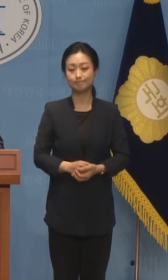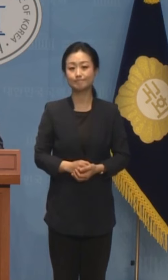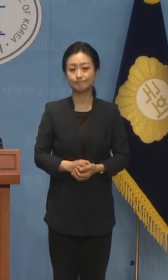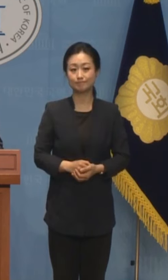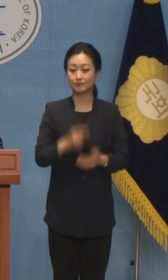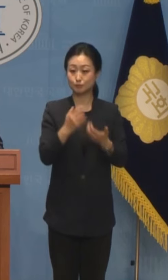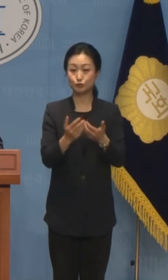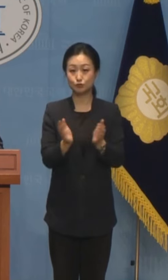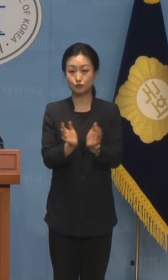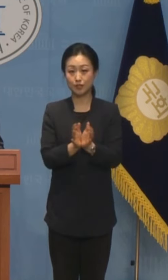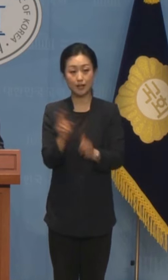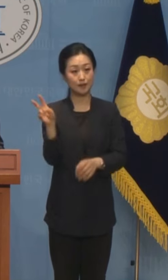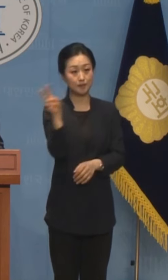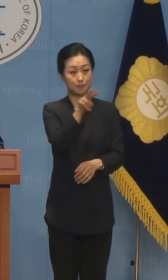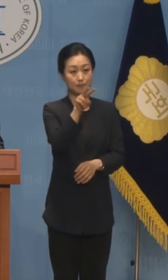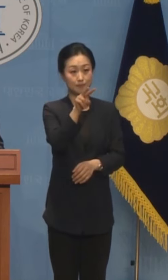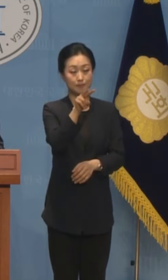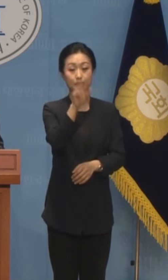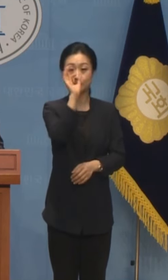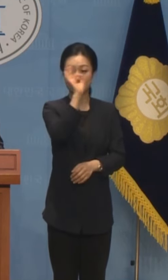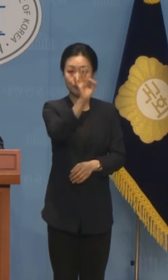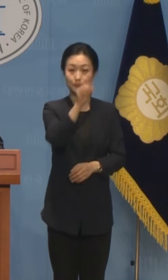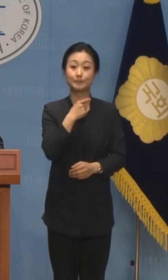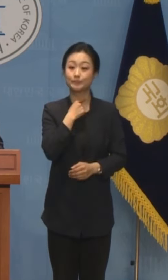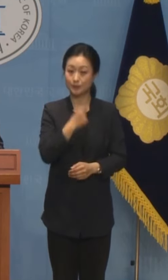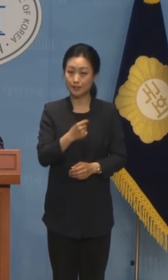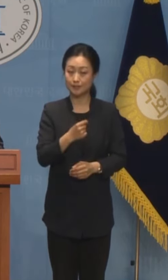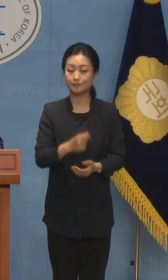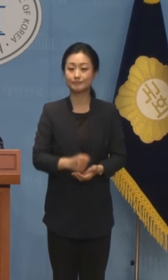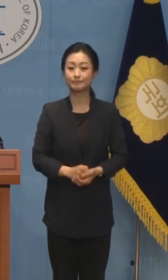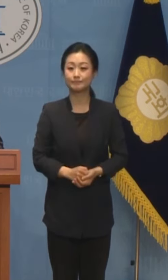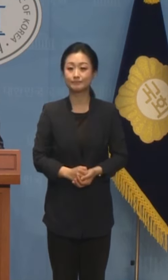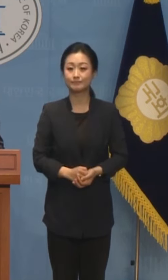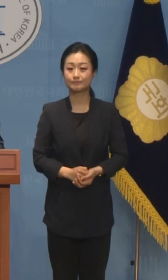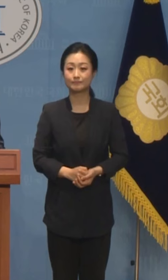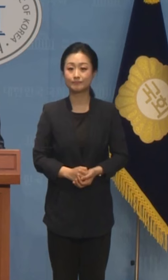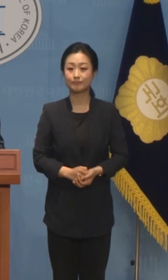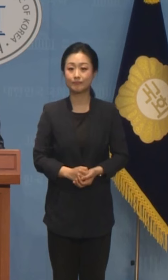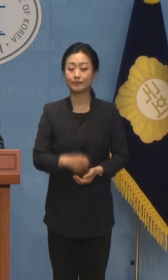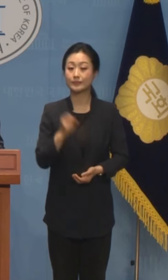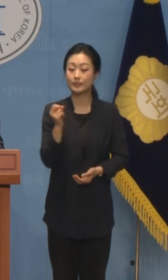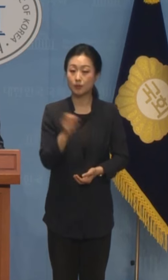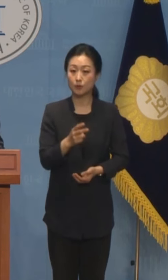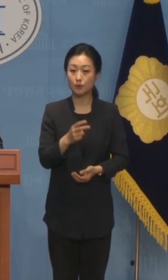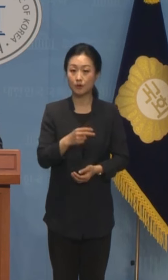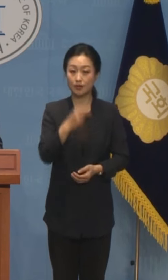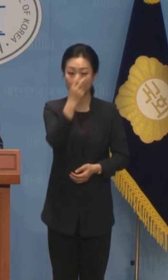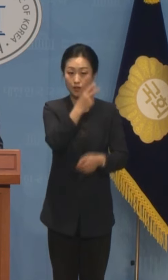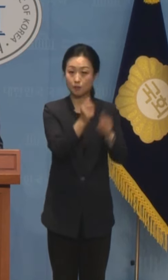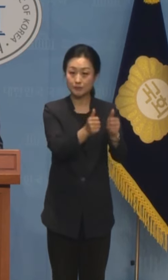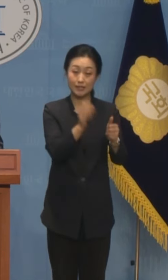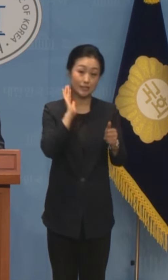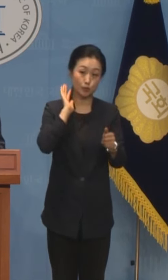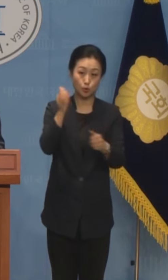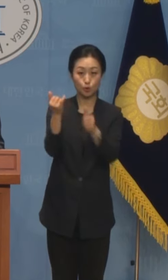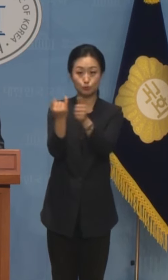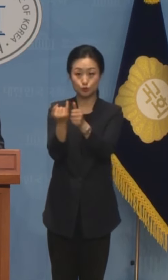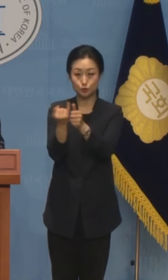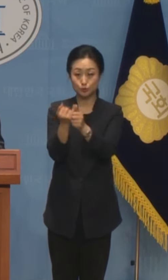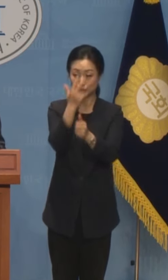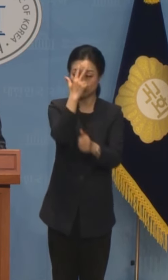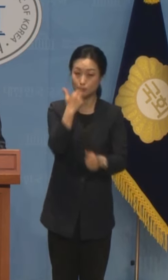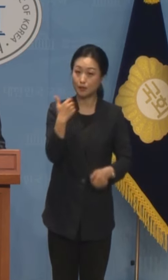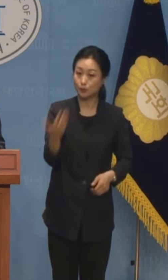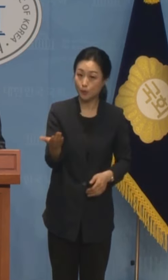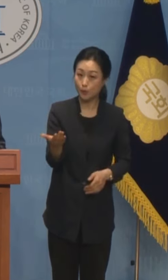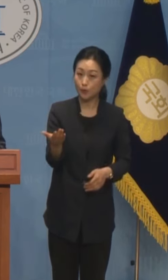민주당은 두 눈 부럽두고 지켜볼 것입니다. 또 한 번 검찰이 대통령 부부 봐주기